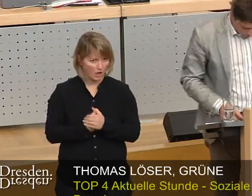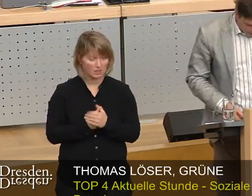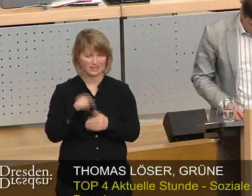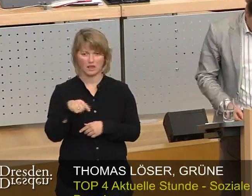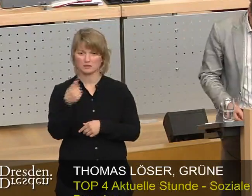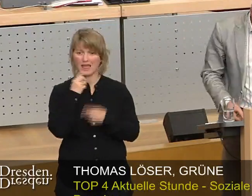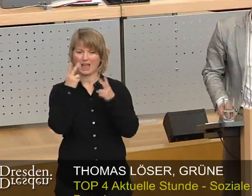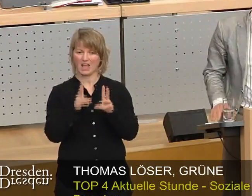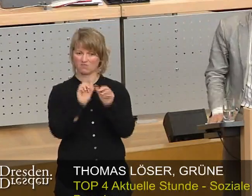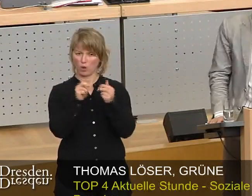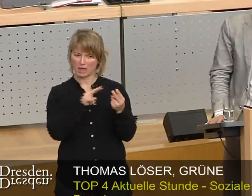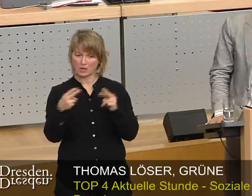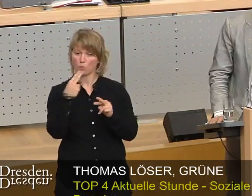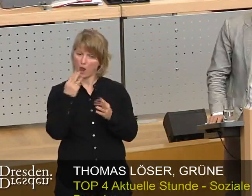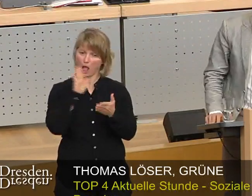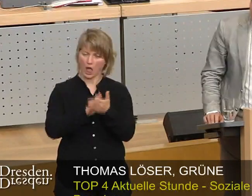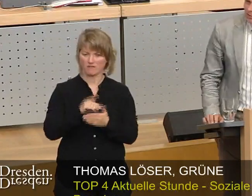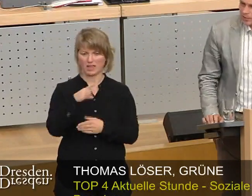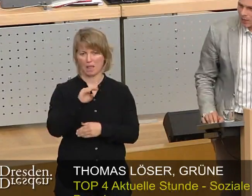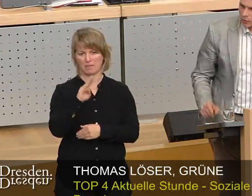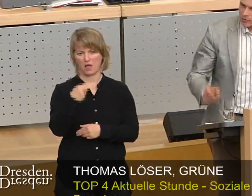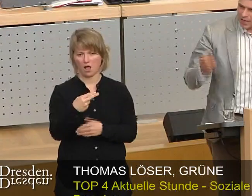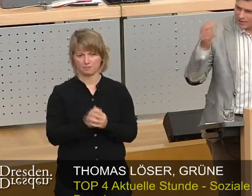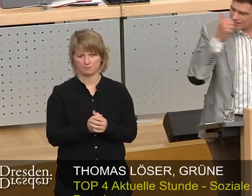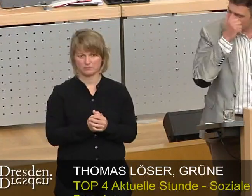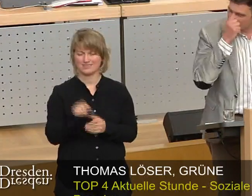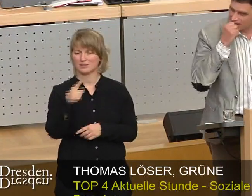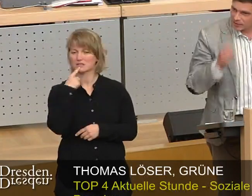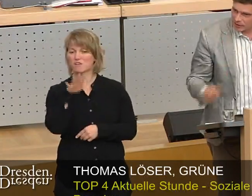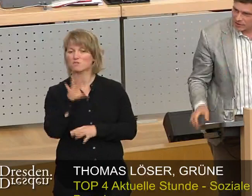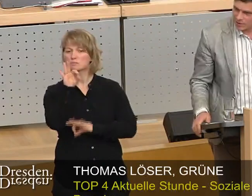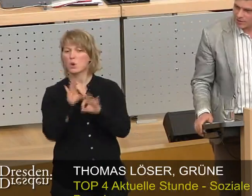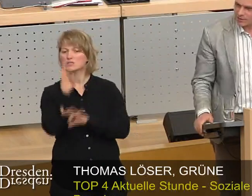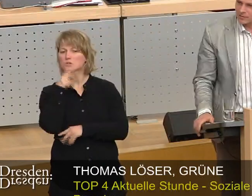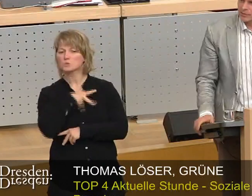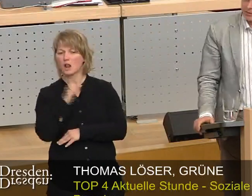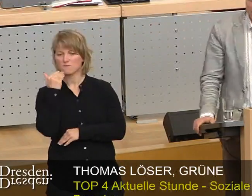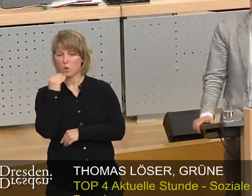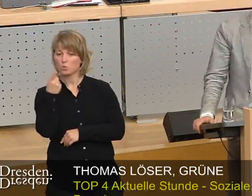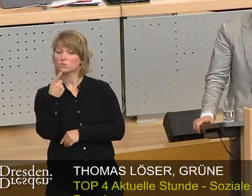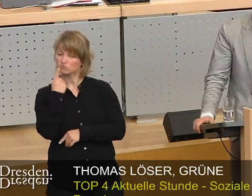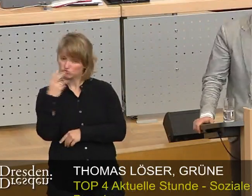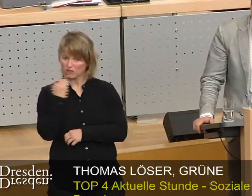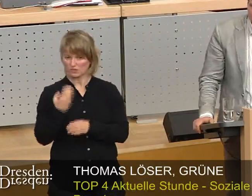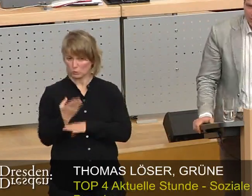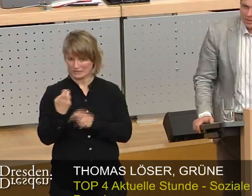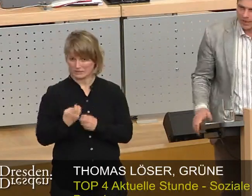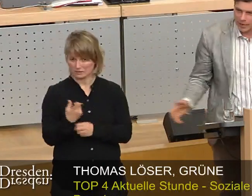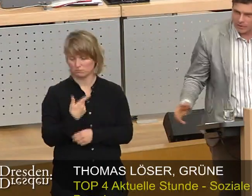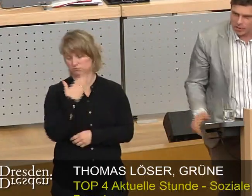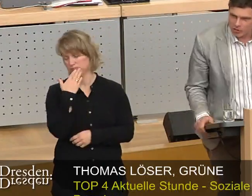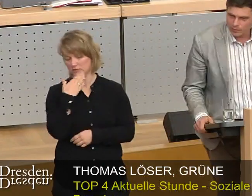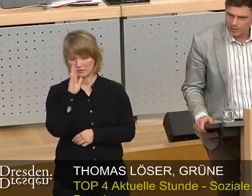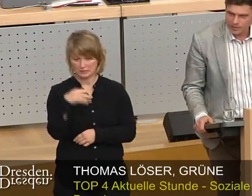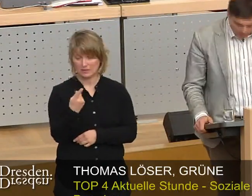Rechtsformänderung GmbH durchsetzen. 15 Prozent Sozialwohnungen, sagen Sie, habe ich bei der Erzählung gelesen, das setzen Sie durch. Ich muss lachen. Noch nie